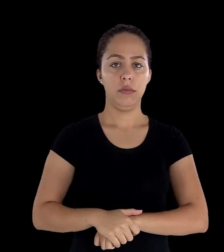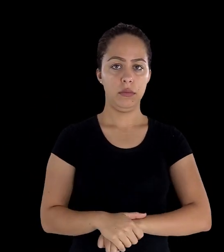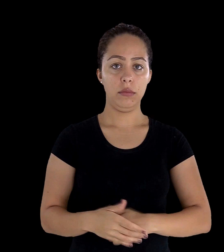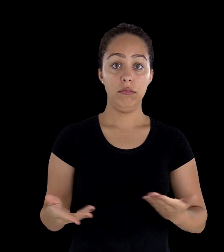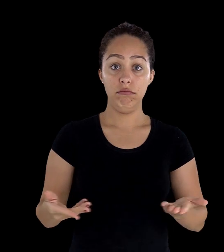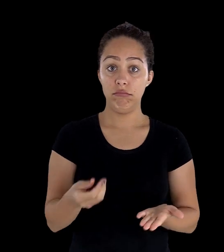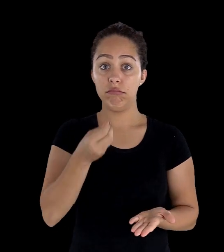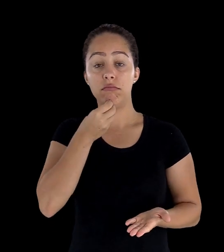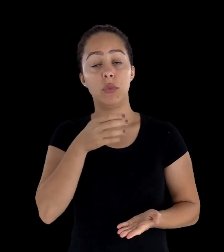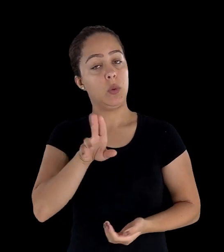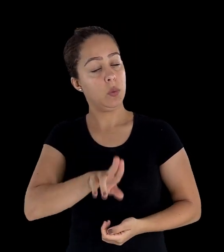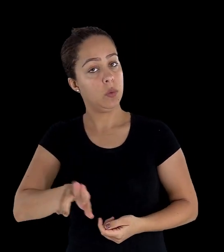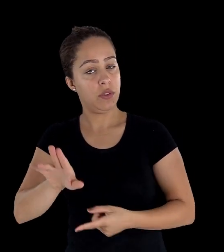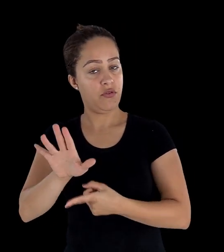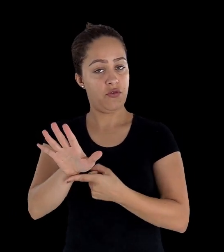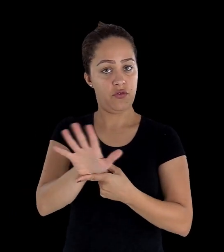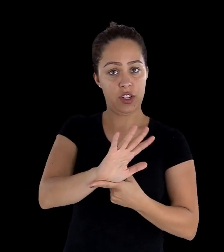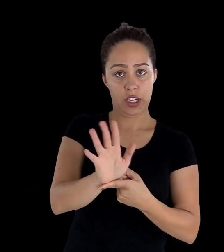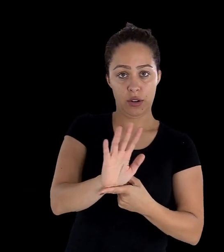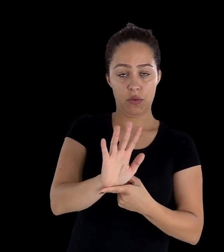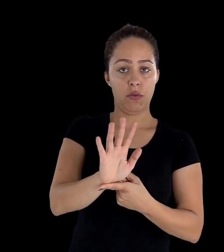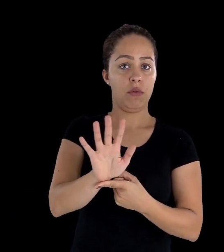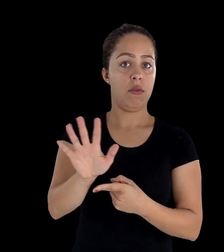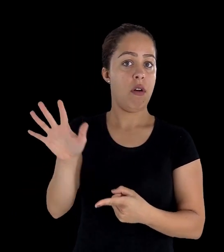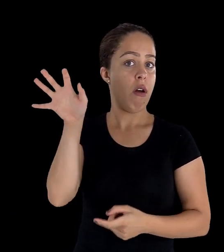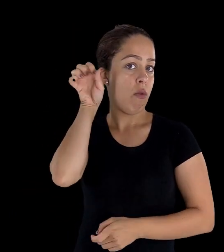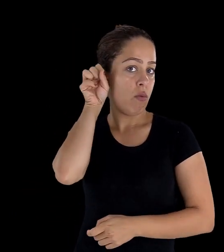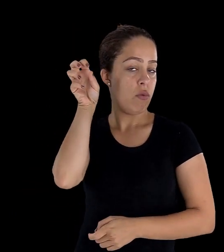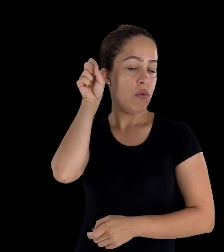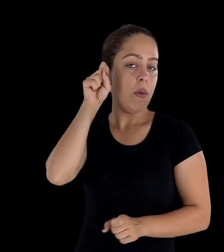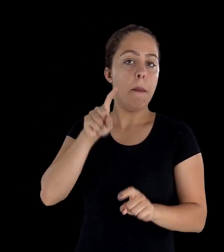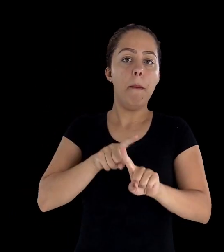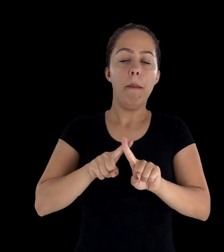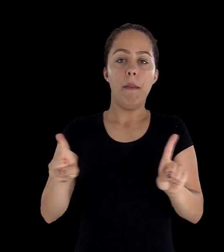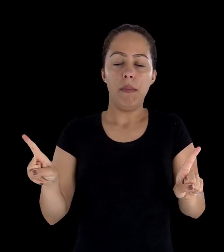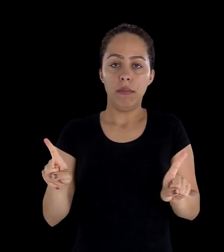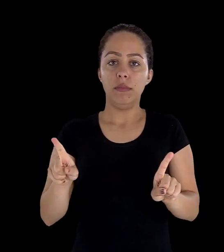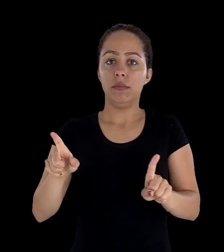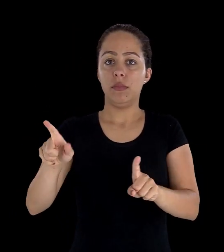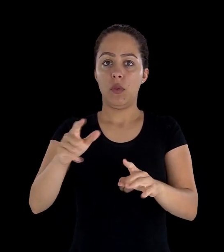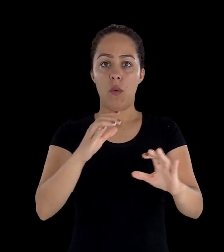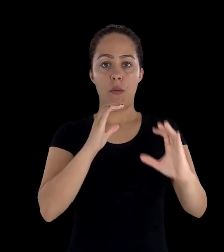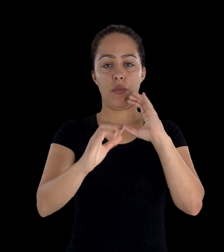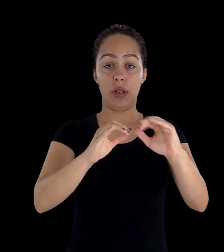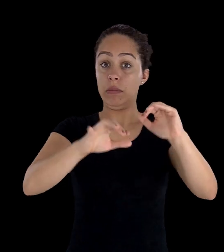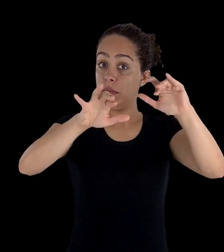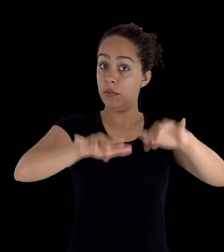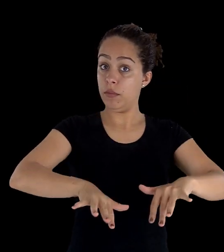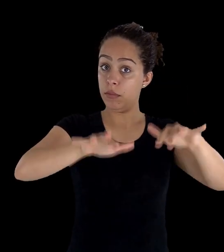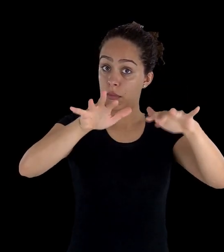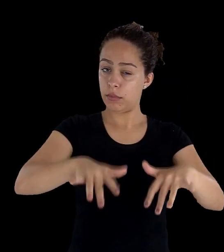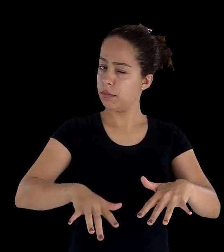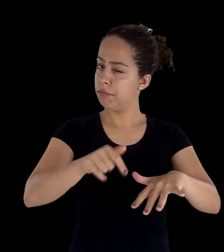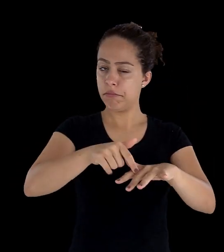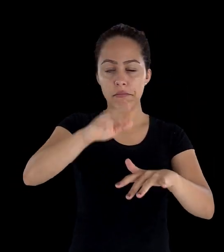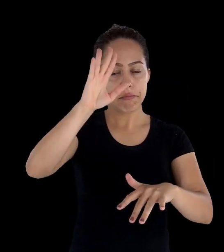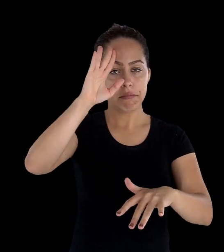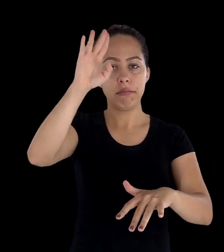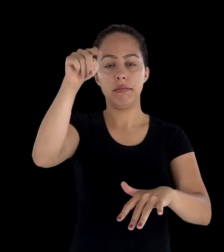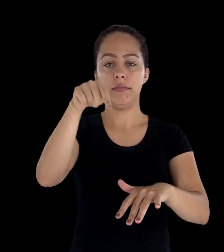também de vídeos, áudios, mas ainda assim a comunicação escrita é muito forte no ambiente digital. Hoje as